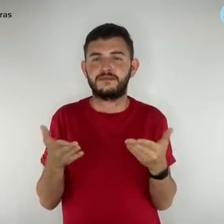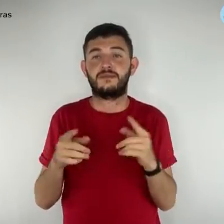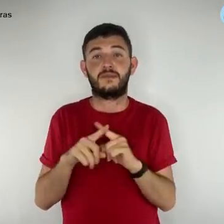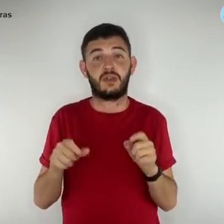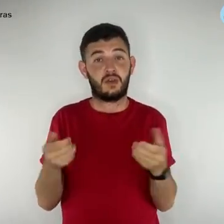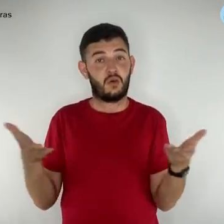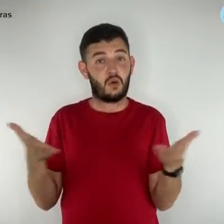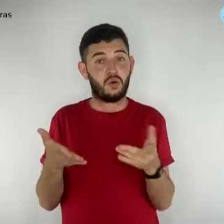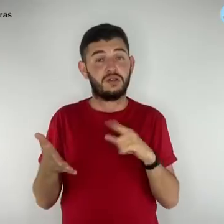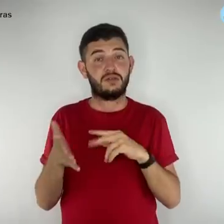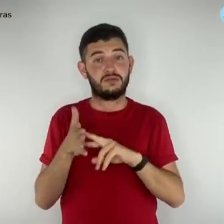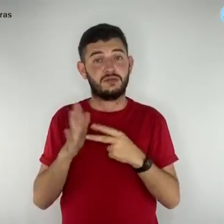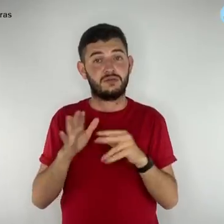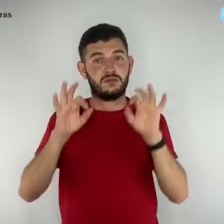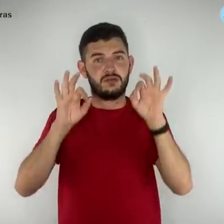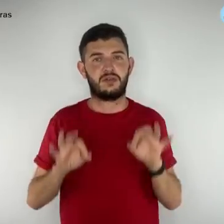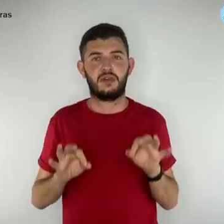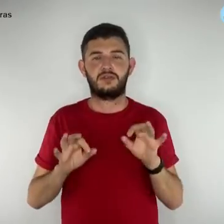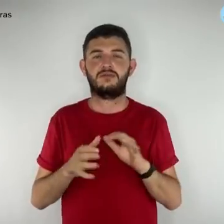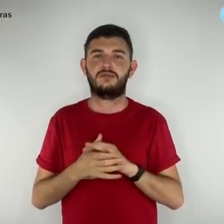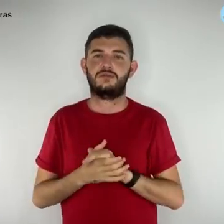faz sentido mais do que nunca.